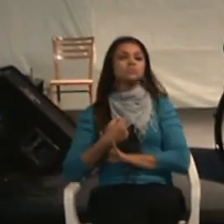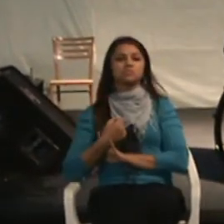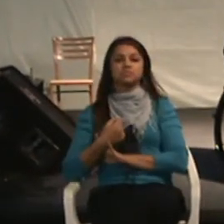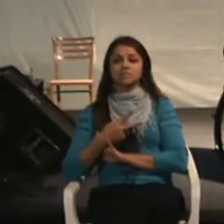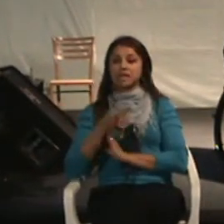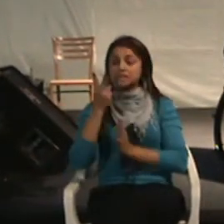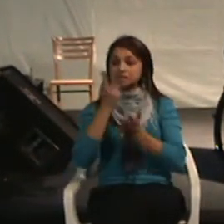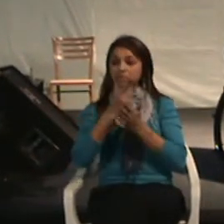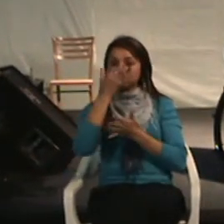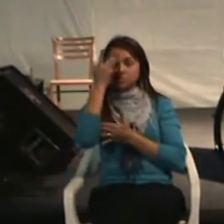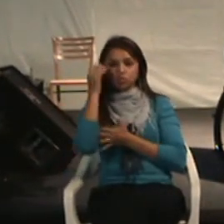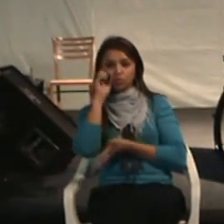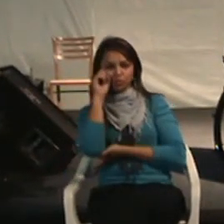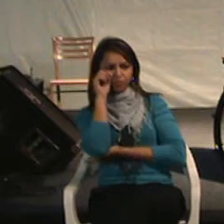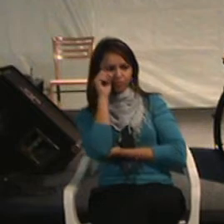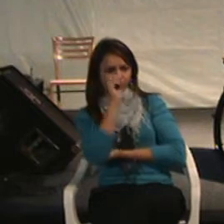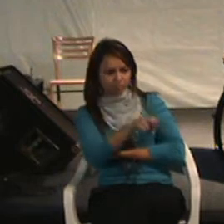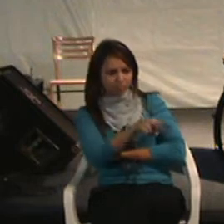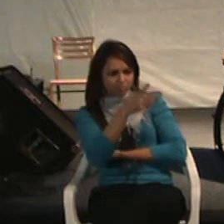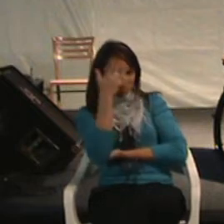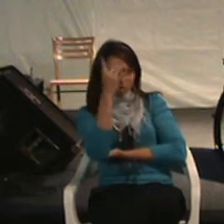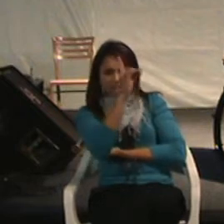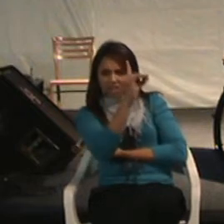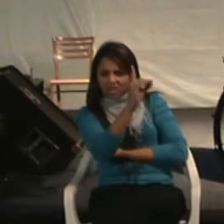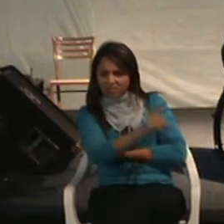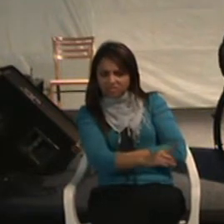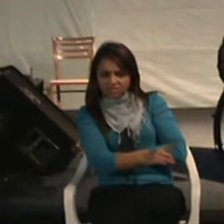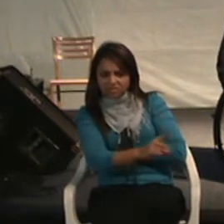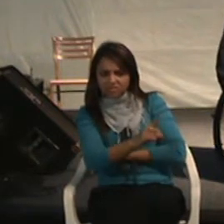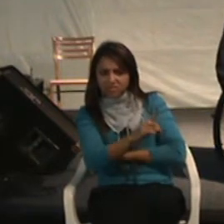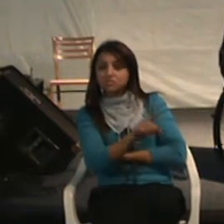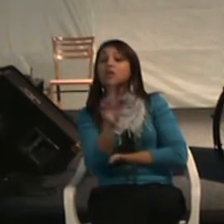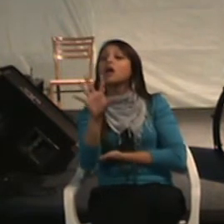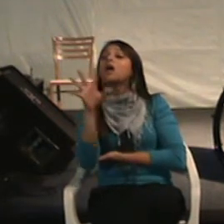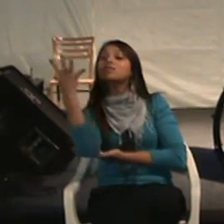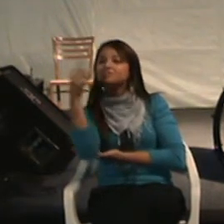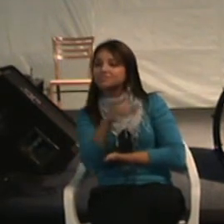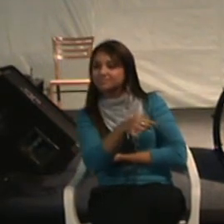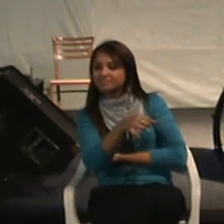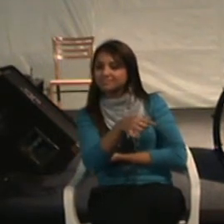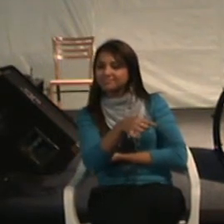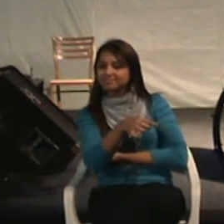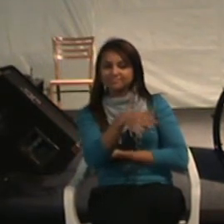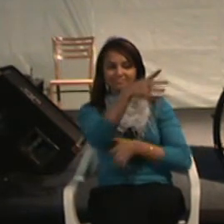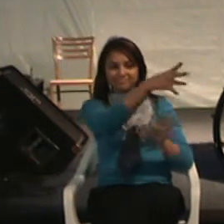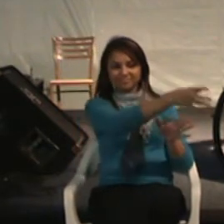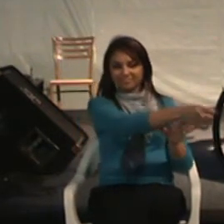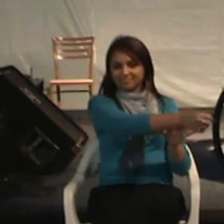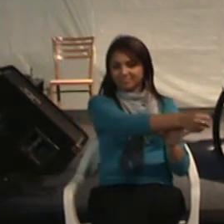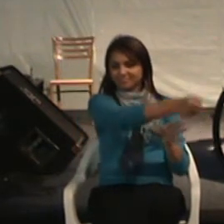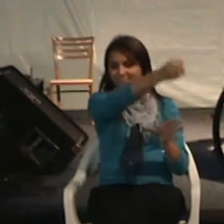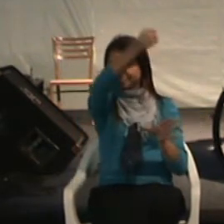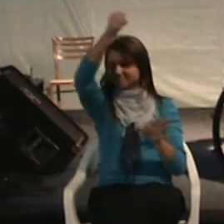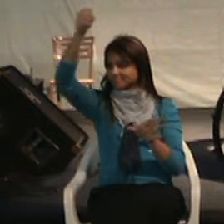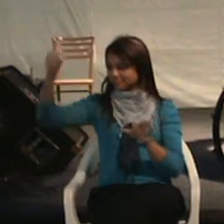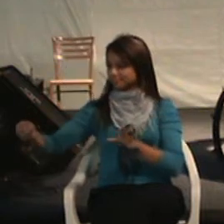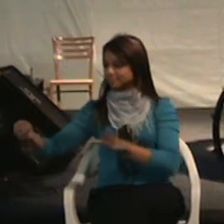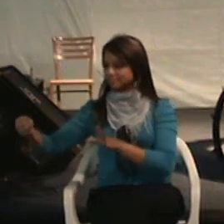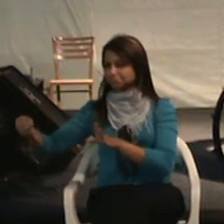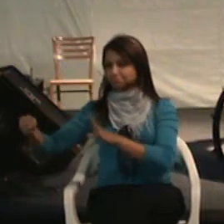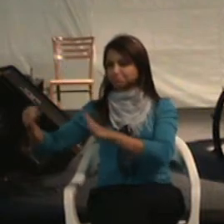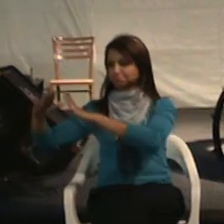Sempre que alguém detectava uma pessoa com deficiência na sua família, o que que acontecia? Pegava essa pessoa e colocava na instituição.